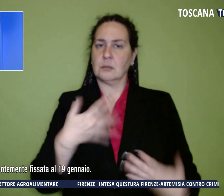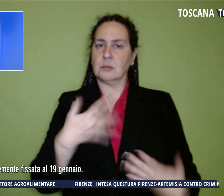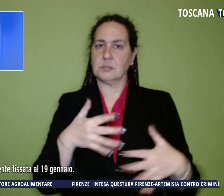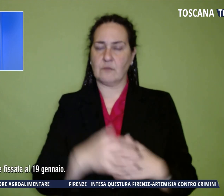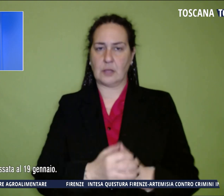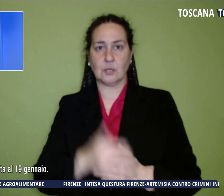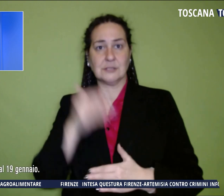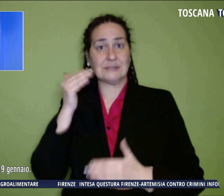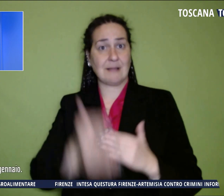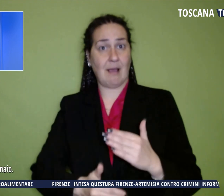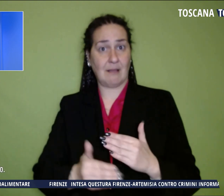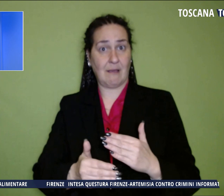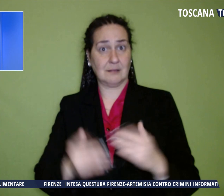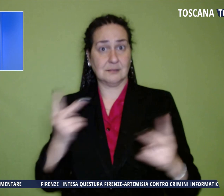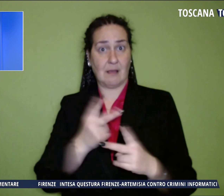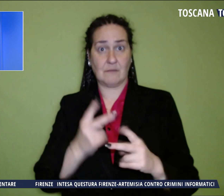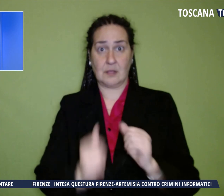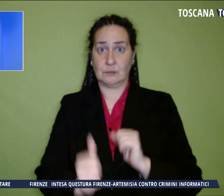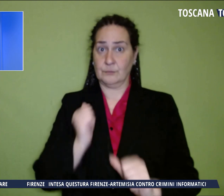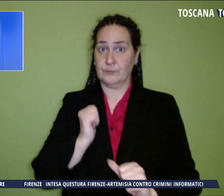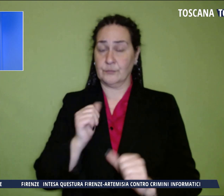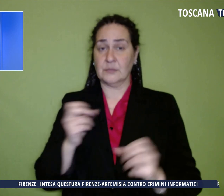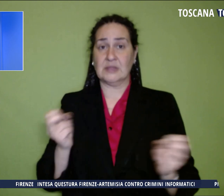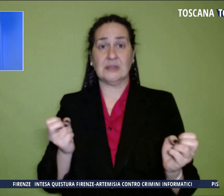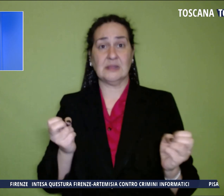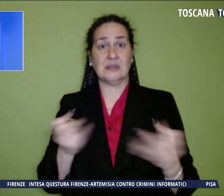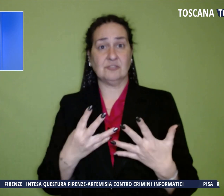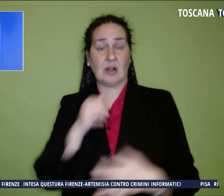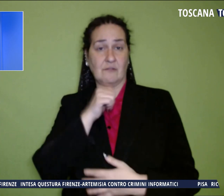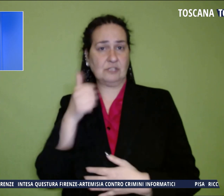stata precedentemente fissata per il 19 gennaio.